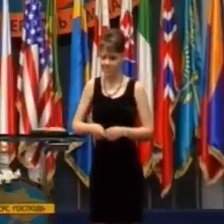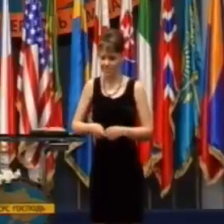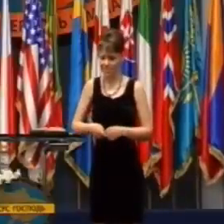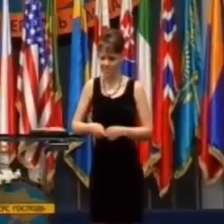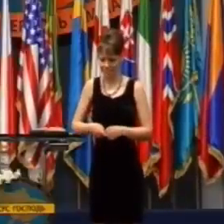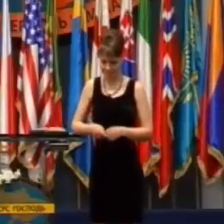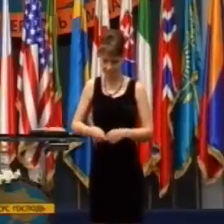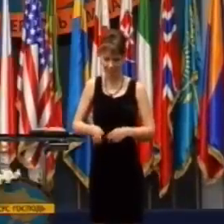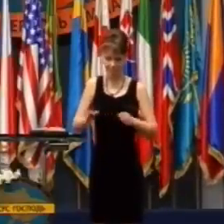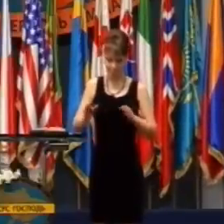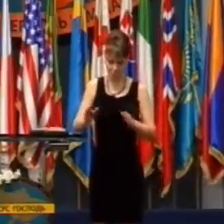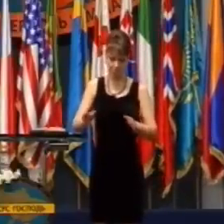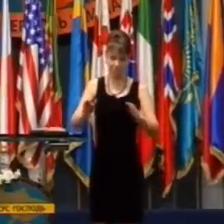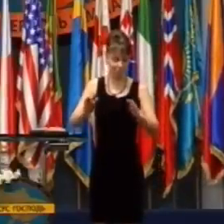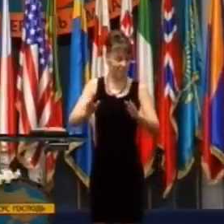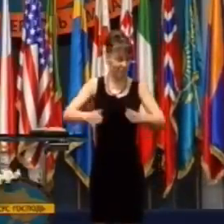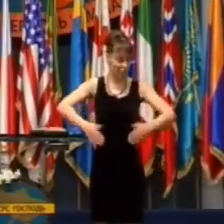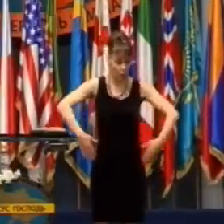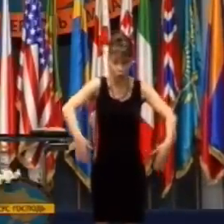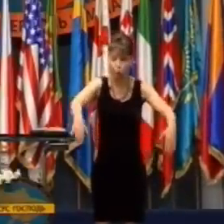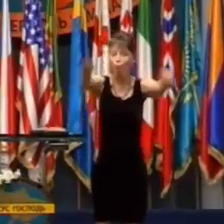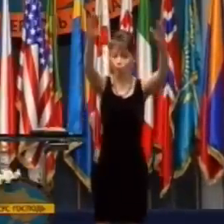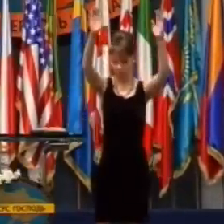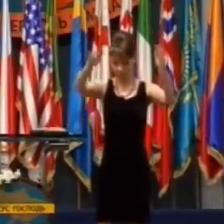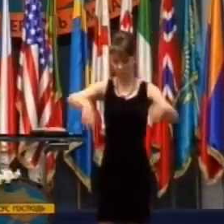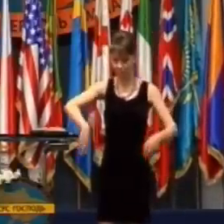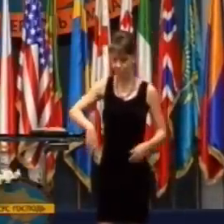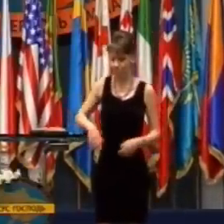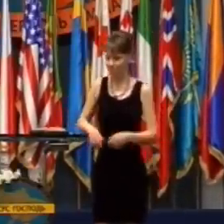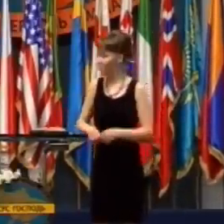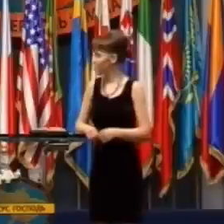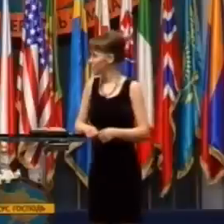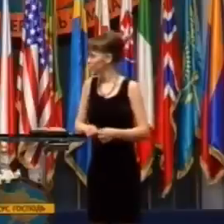a my sme ju nasledovali po chodbe.